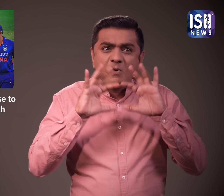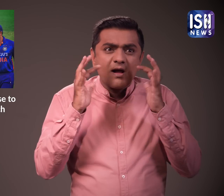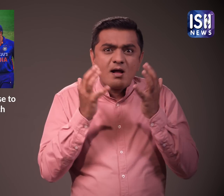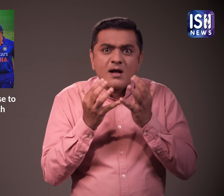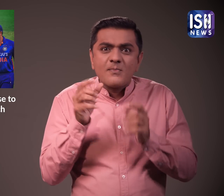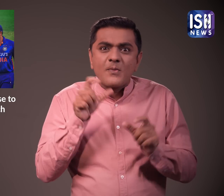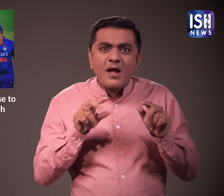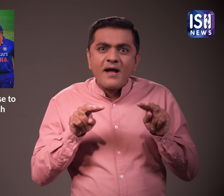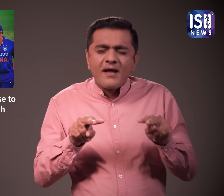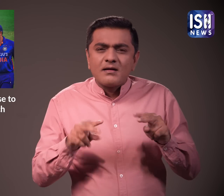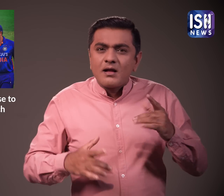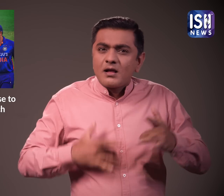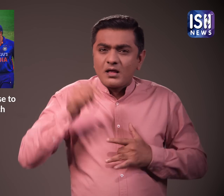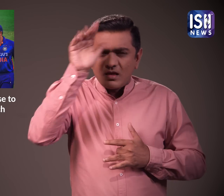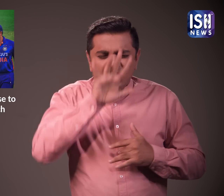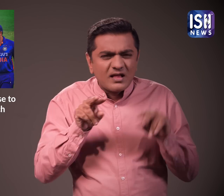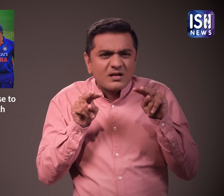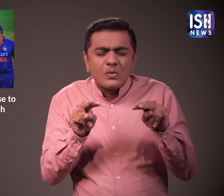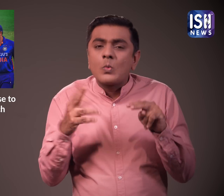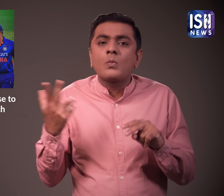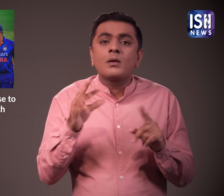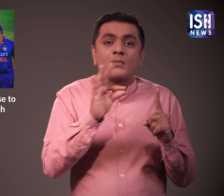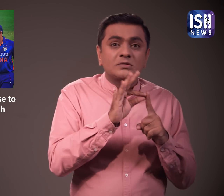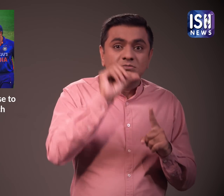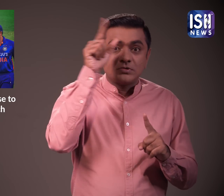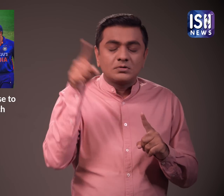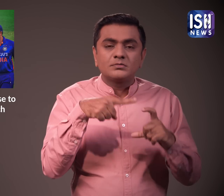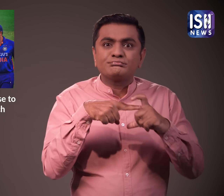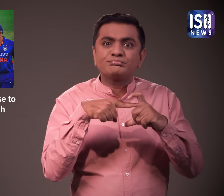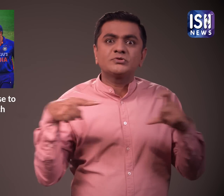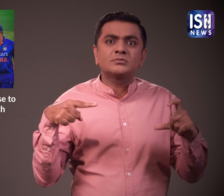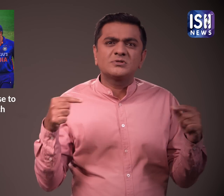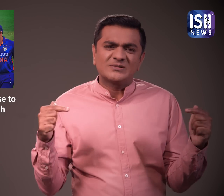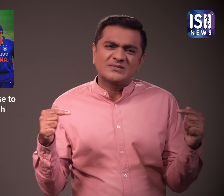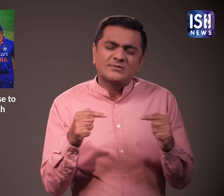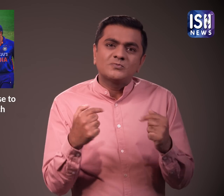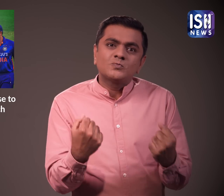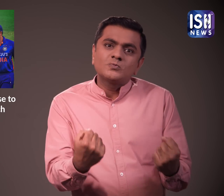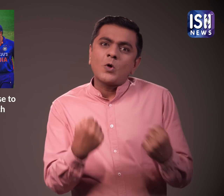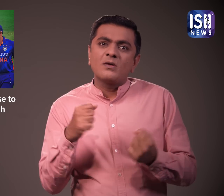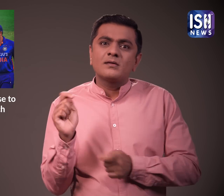दुनिया भर के लोग चीर प्रतिद्वन दीप भारत और पाकिस्तान के बीच होने वाले मुकाबले का इंतजार कर रहे है